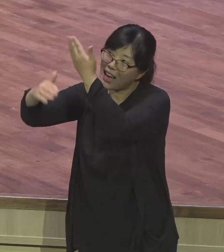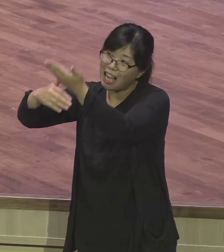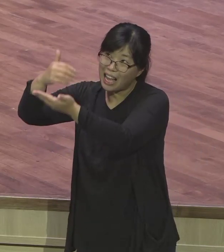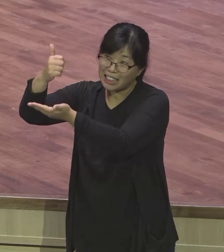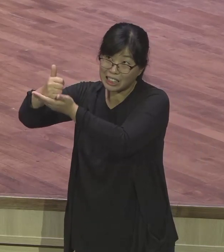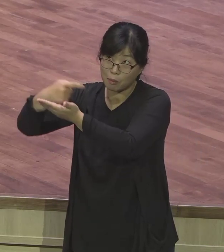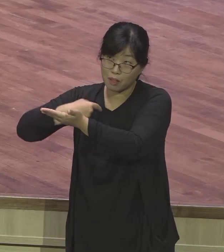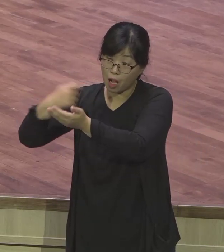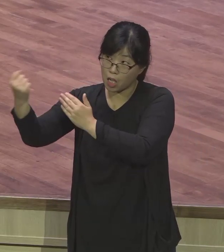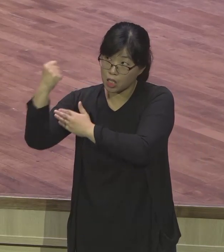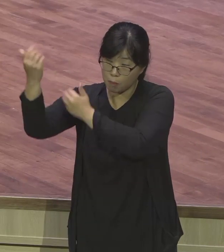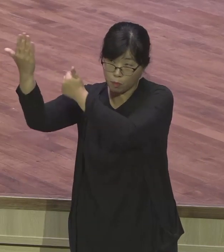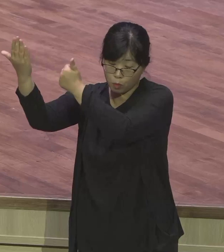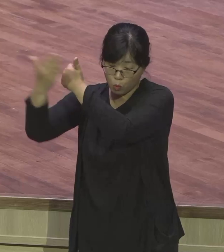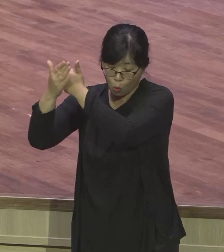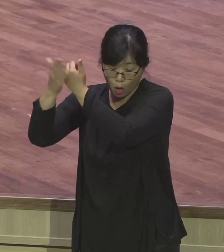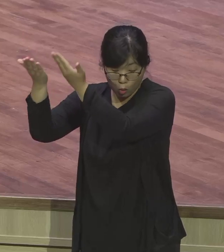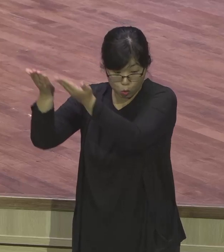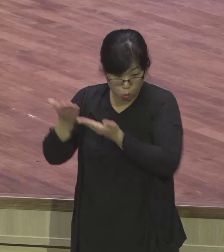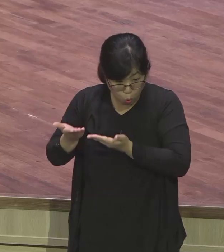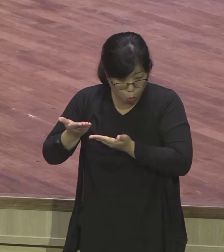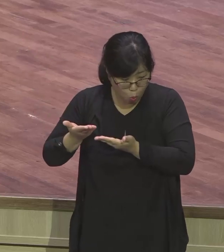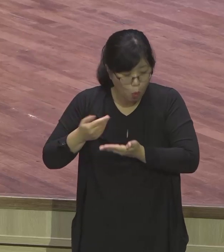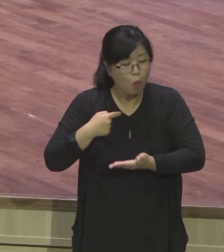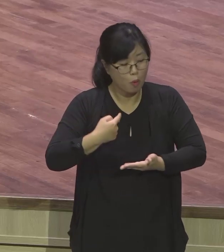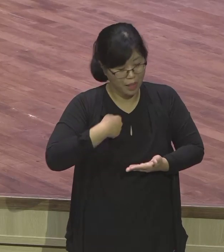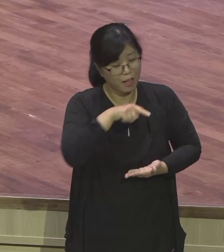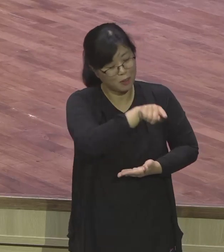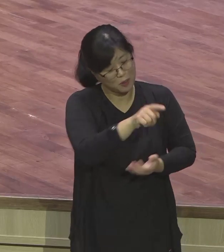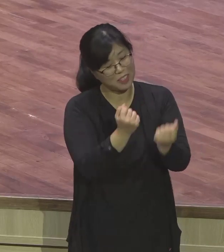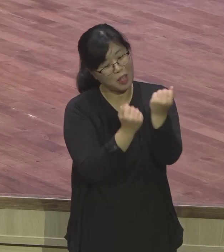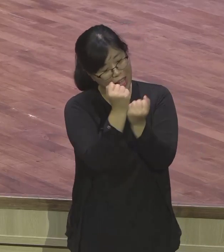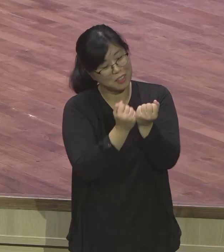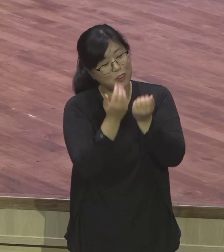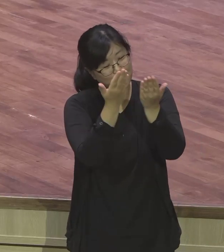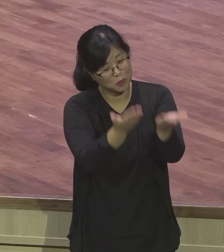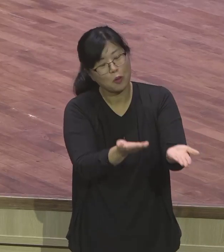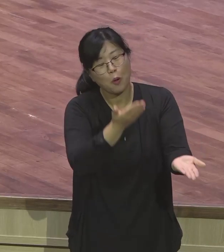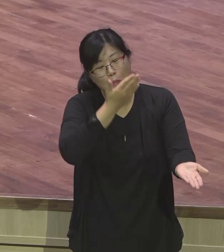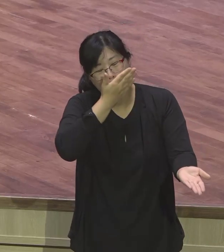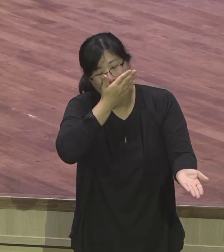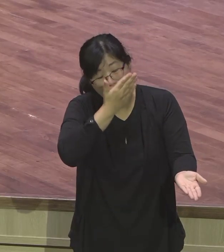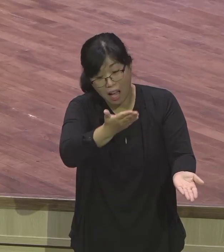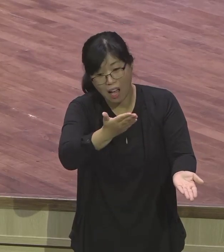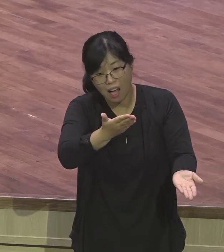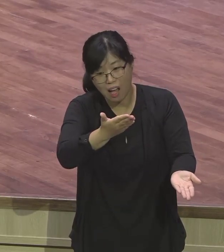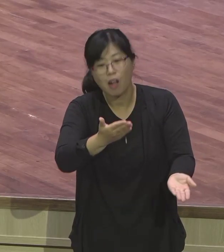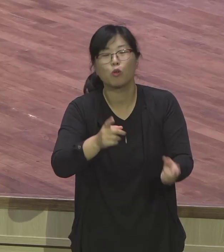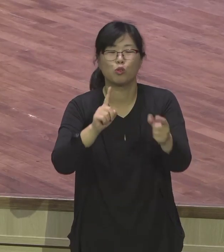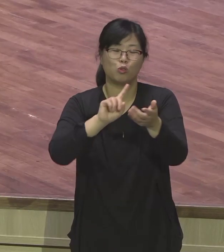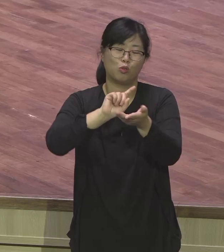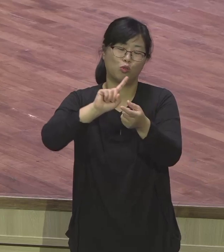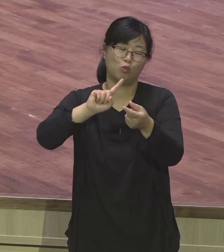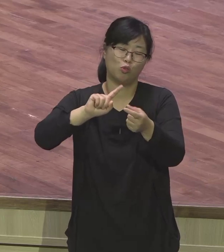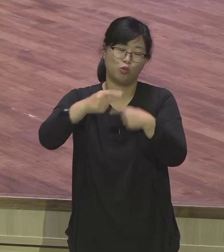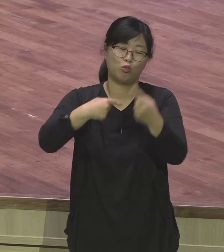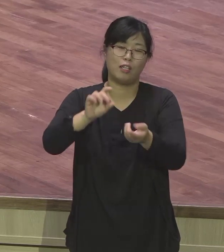도움을 줄 수가 있습니다. 나를 사용하실 것입니다. 이 부분이요. 장세기 41장의 바로왕을